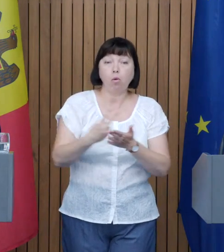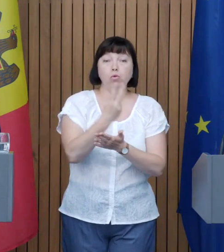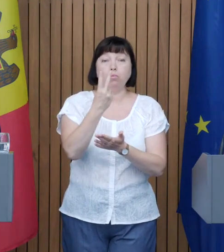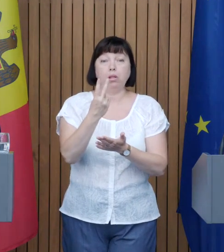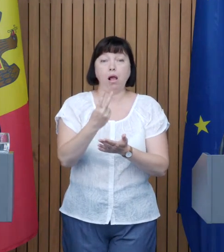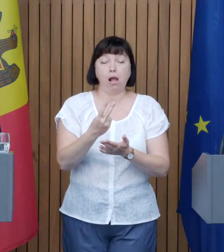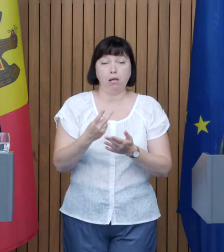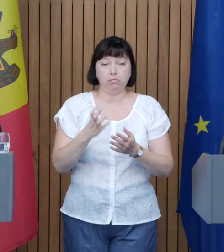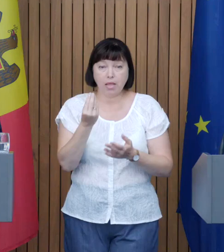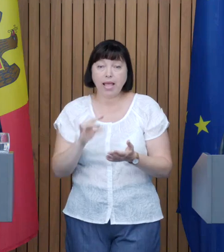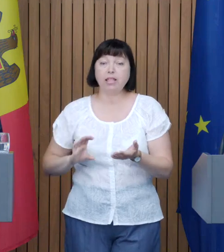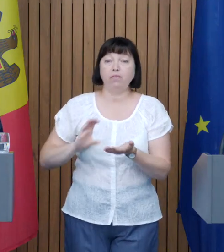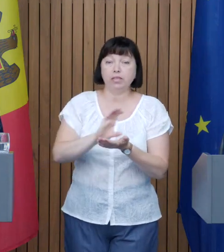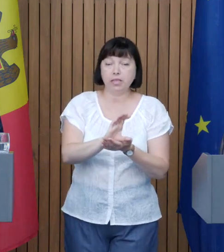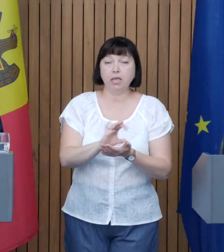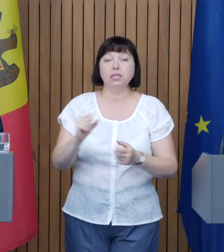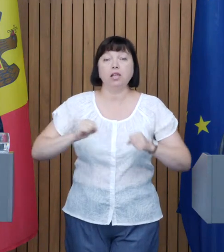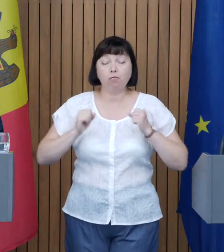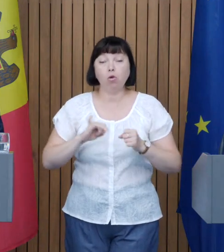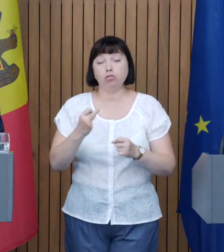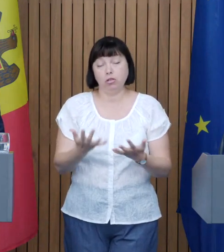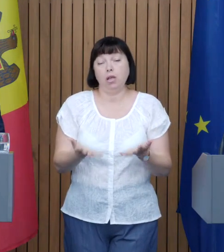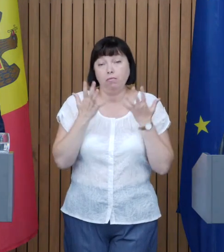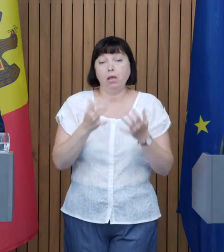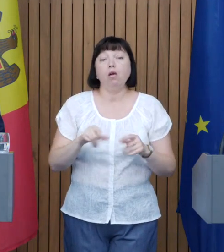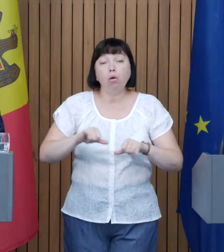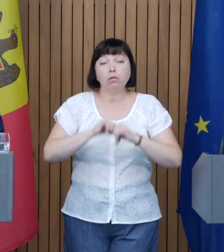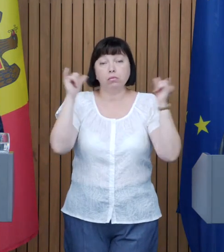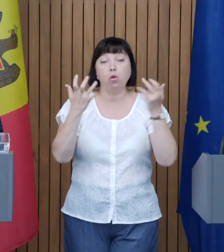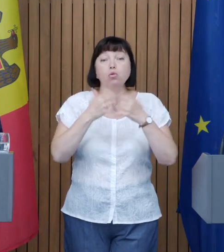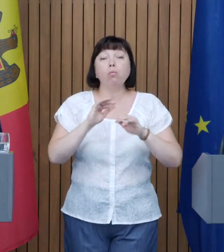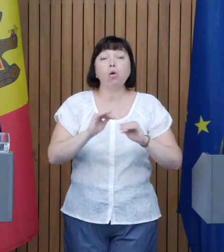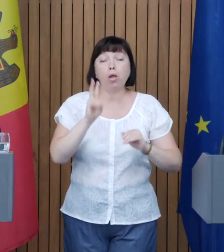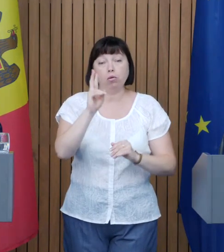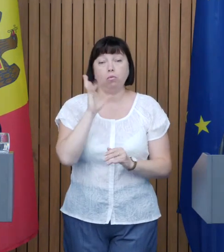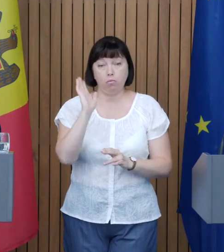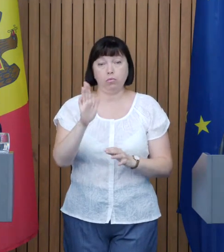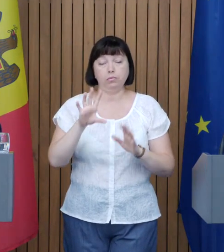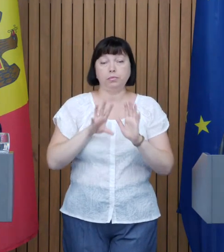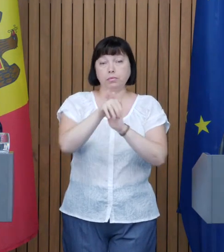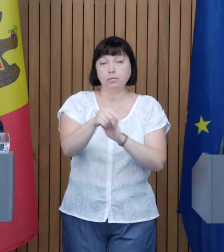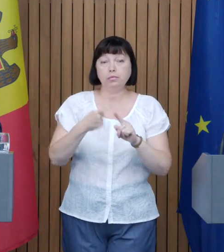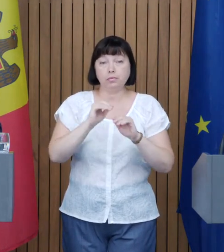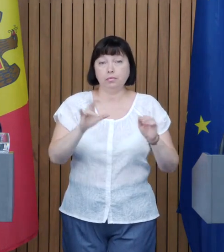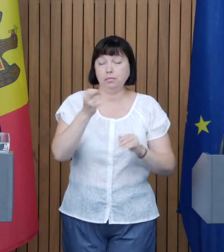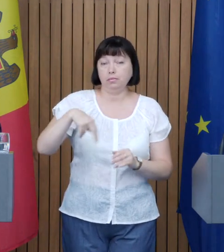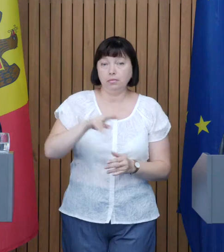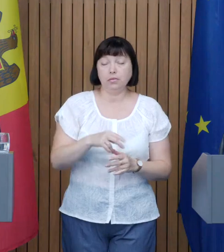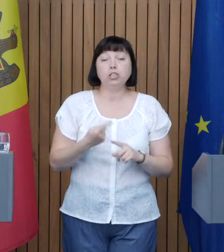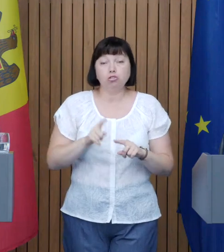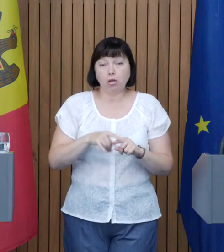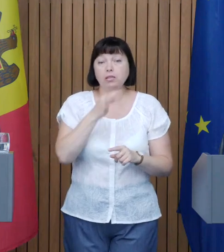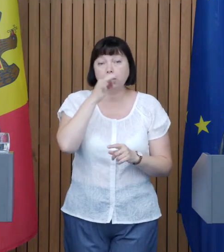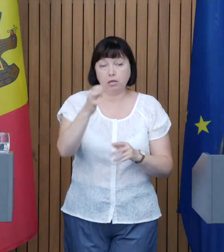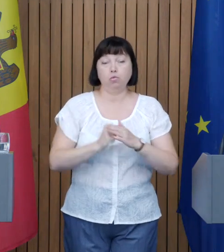investițiile, efortul, sunt sigur și va crește și numărul de copii Care vor beneficia de aceste servicii Și, de fapt, asta este un